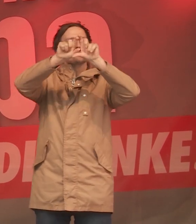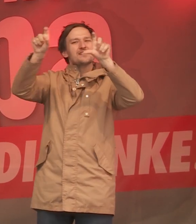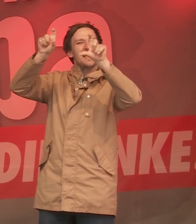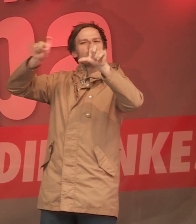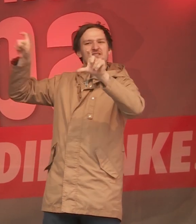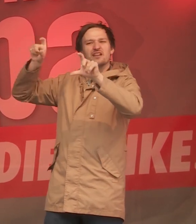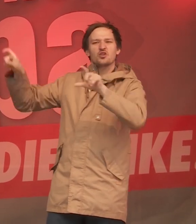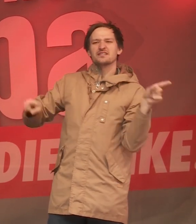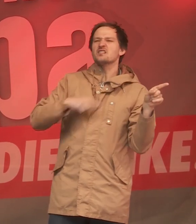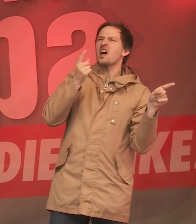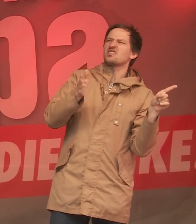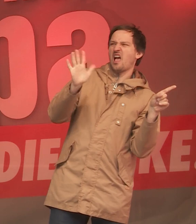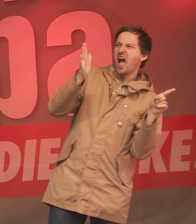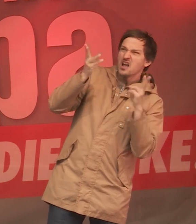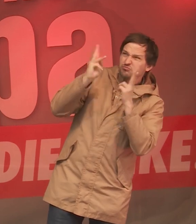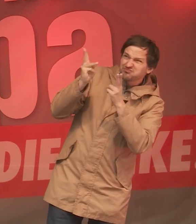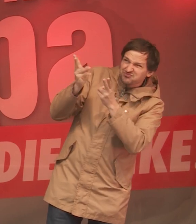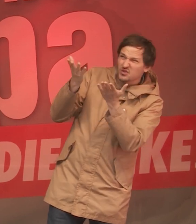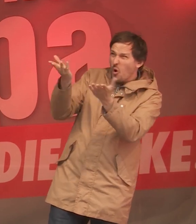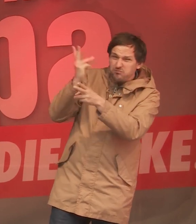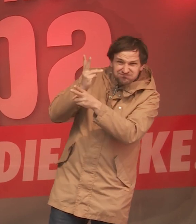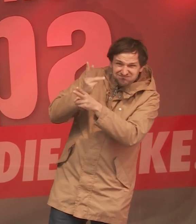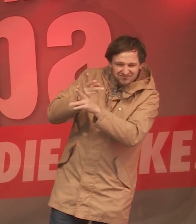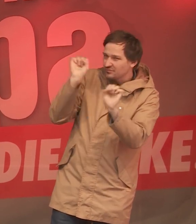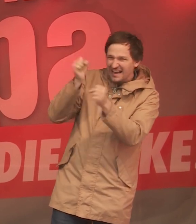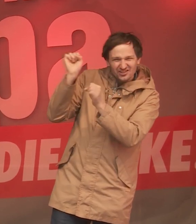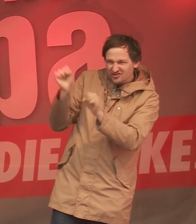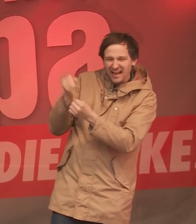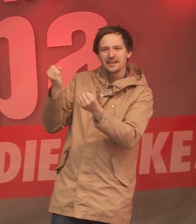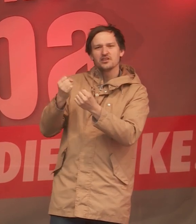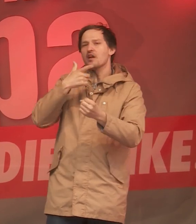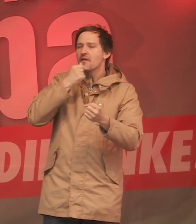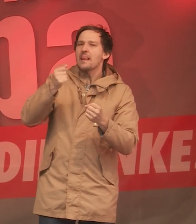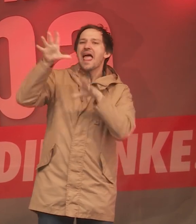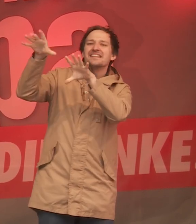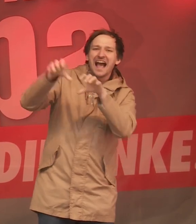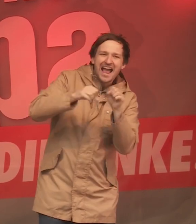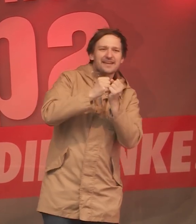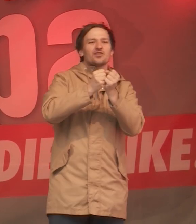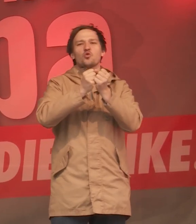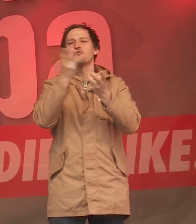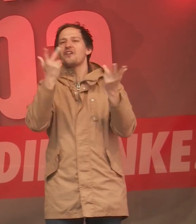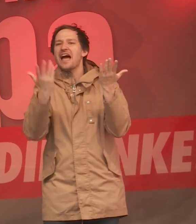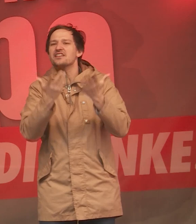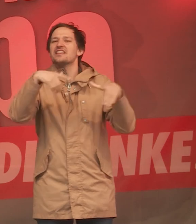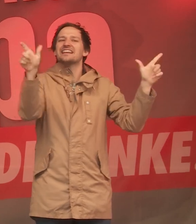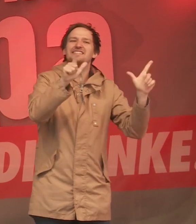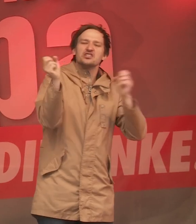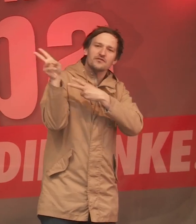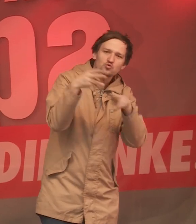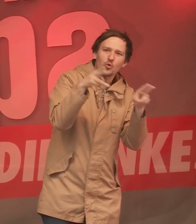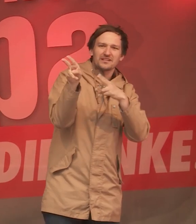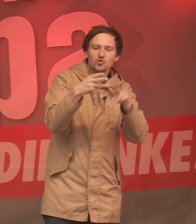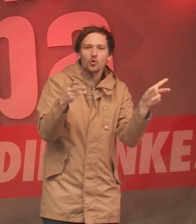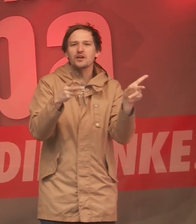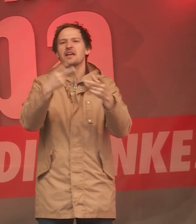kratzt und der über Enteignung oder Vergesellschaftung redet und dass der Kapitalismus die Probleme nicht löst, so ein